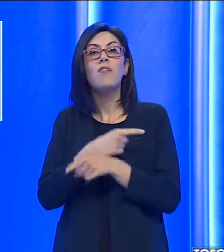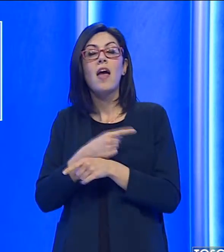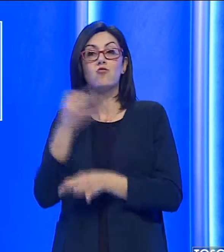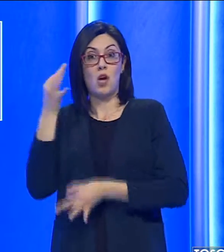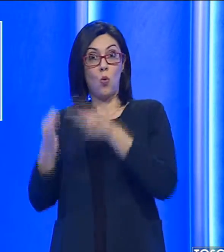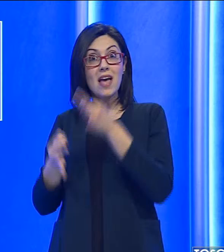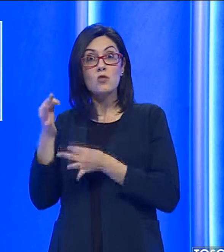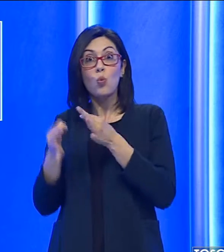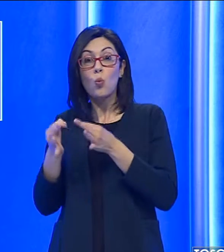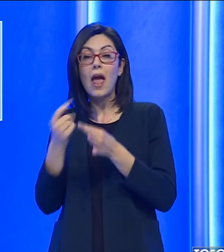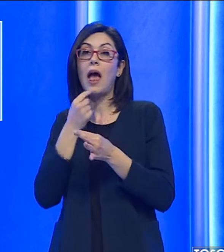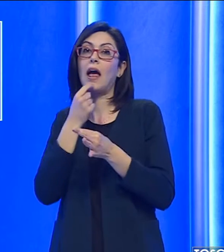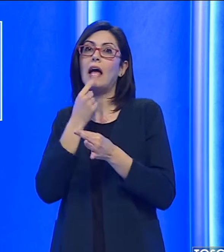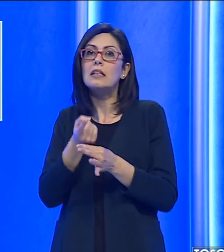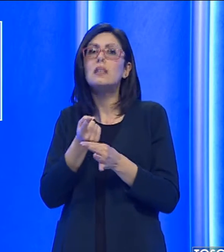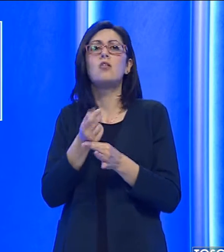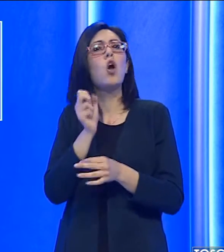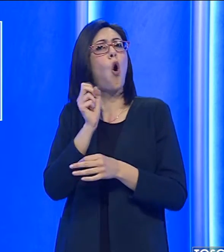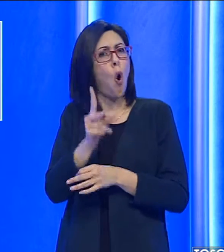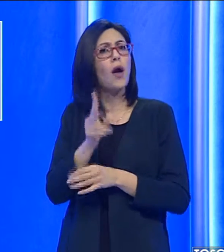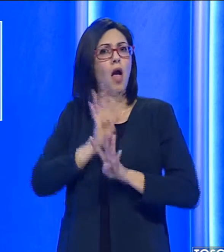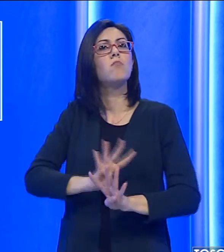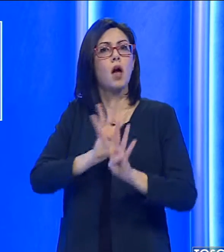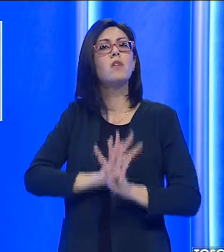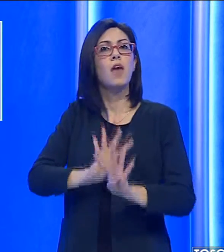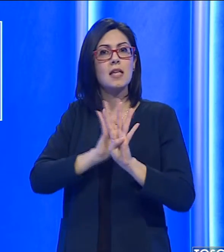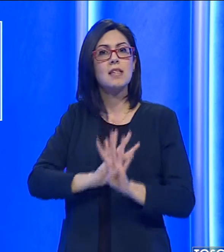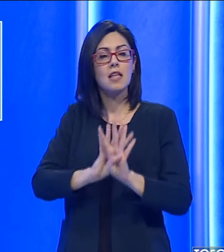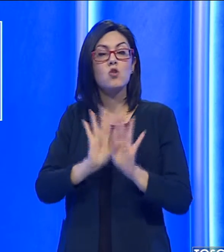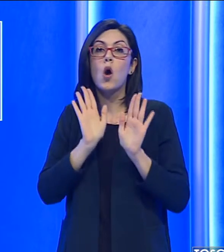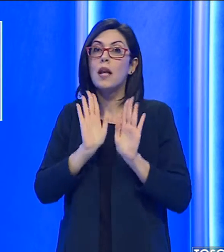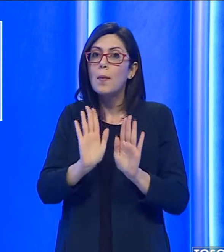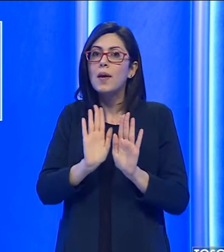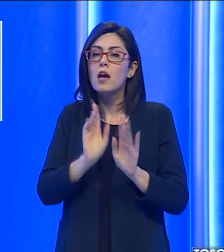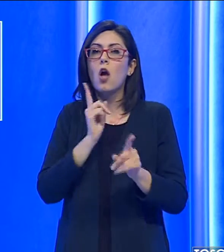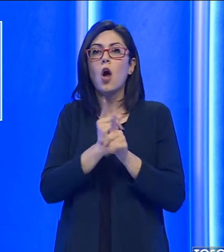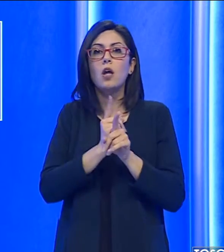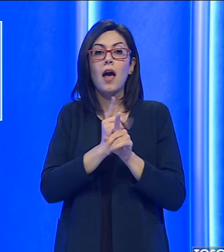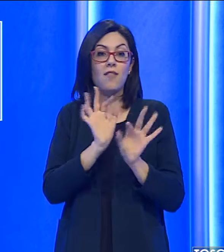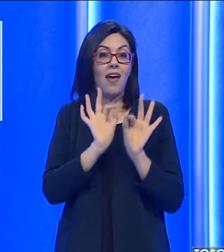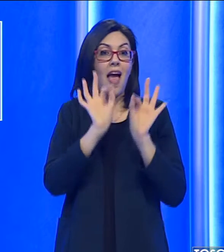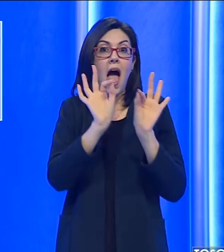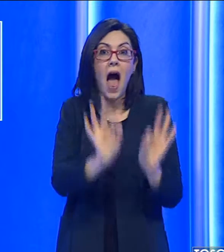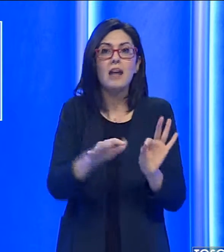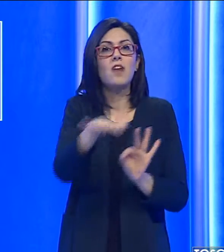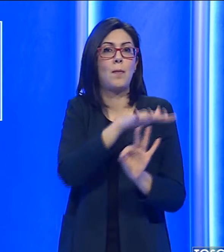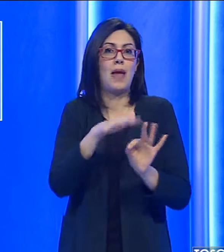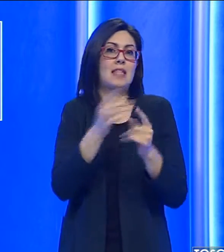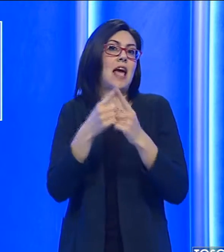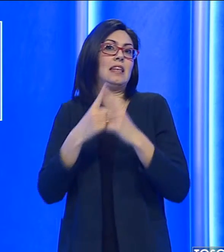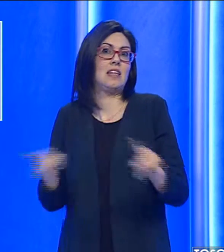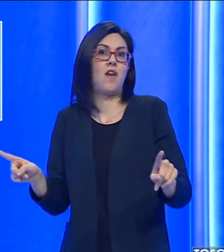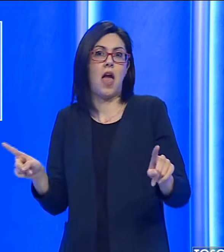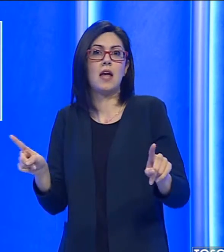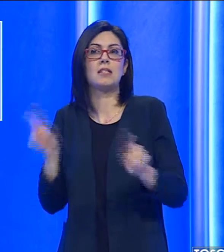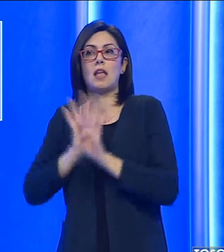invece dalla questura sarebbe stato dato l'ok alla manifestazione che però dovrebbe terminare in una piazza diversa da